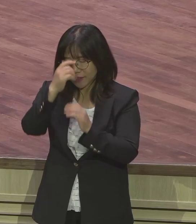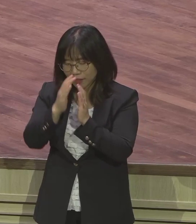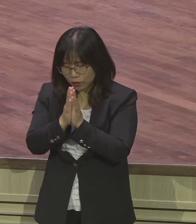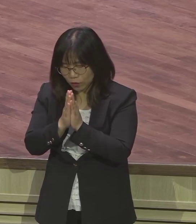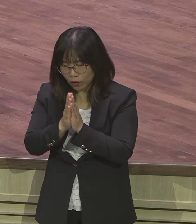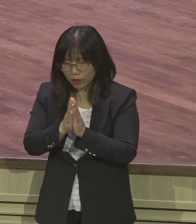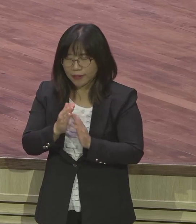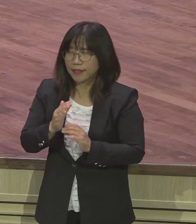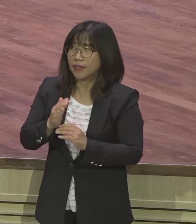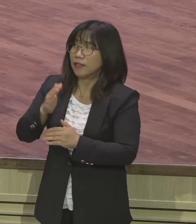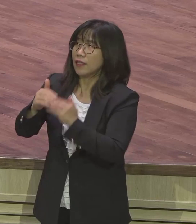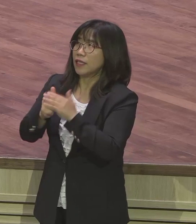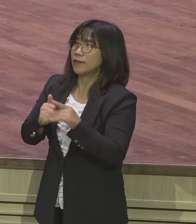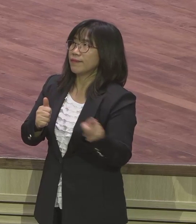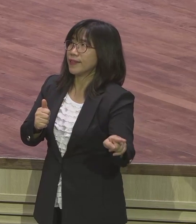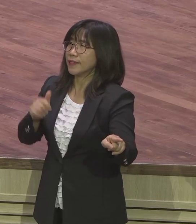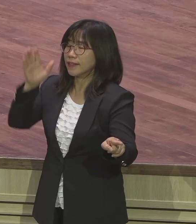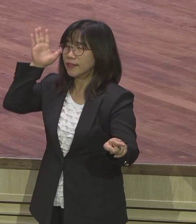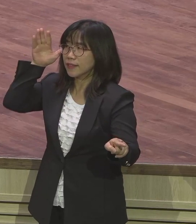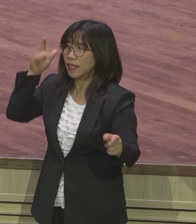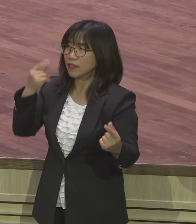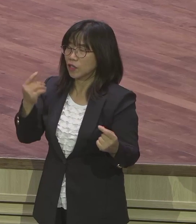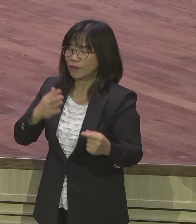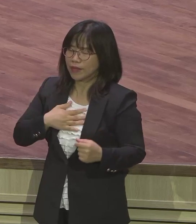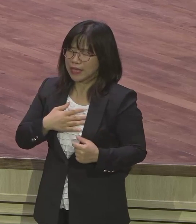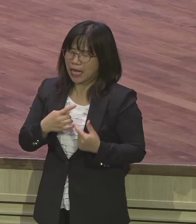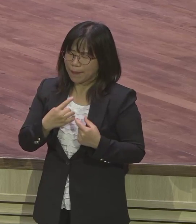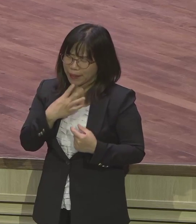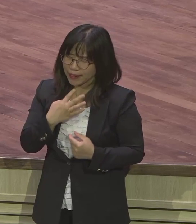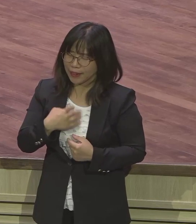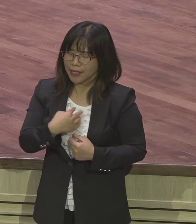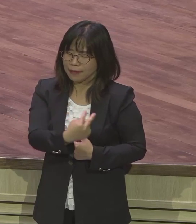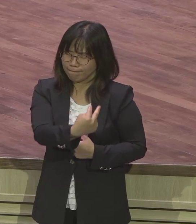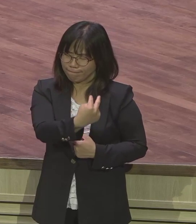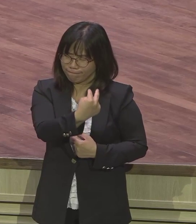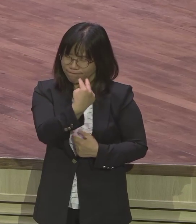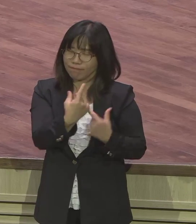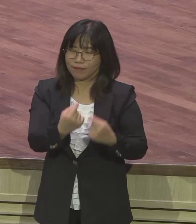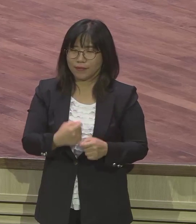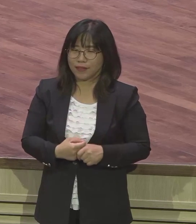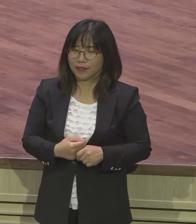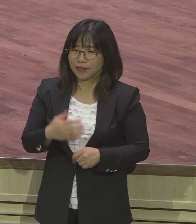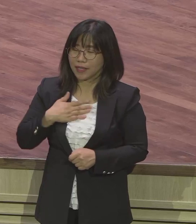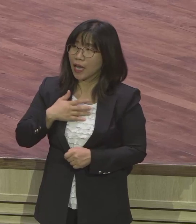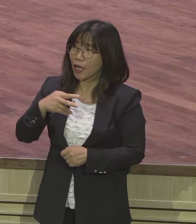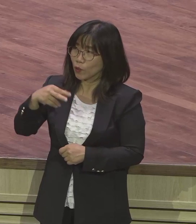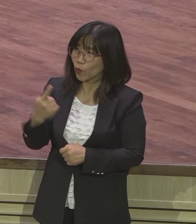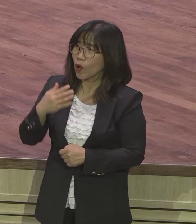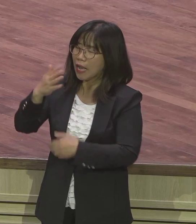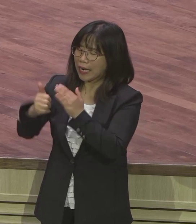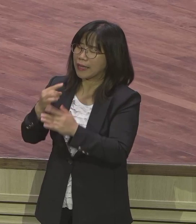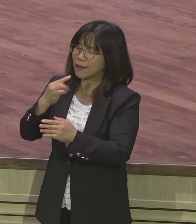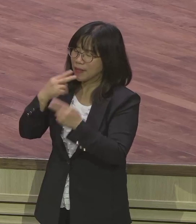개처럼 저 개가 나만 쳐다보는데 나도 하나님만 쳐다보게 하여 주 없었어요